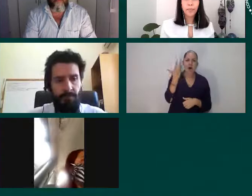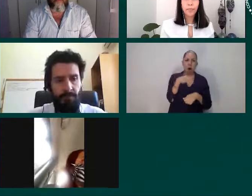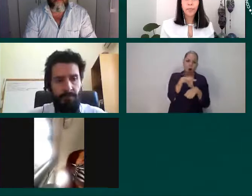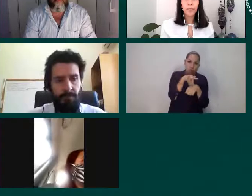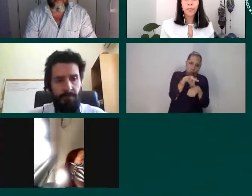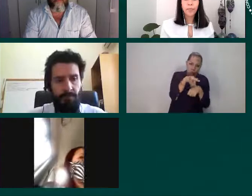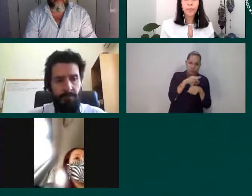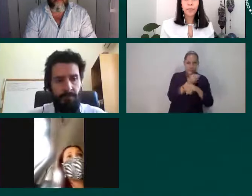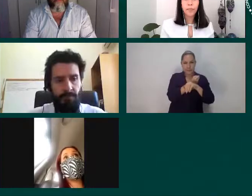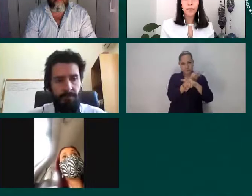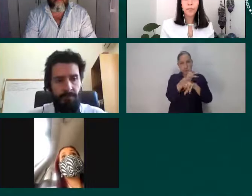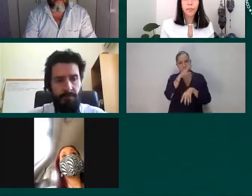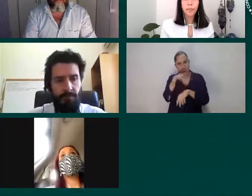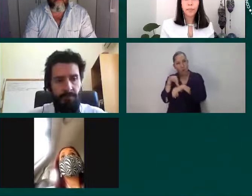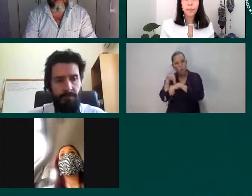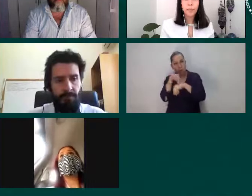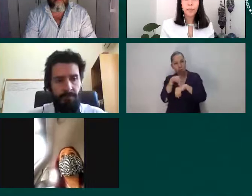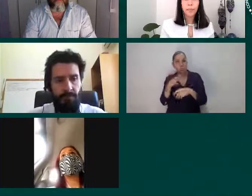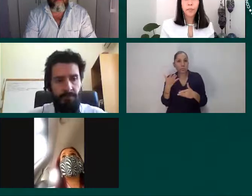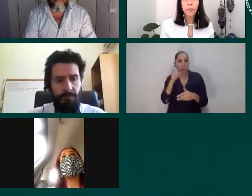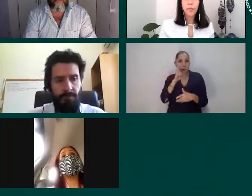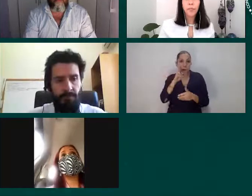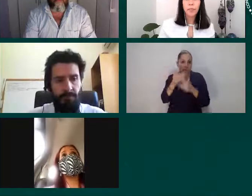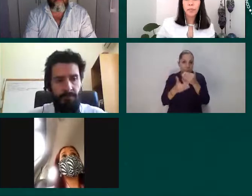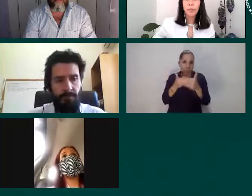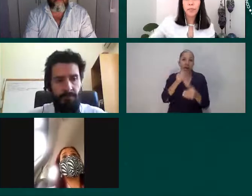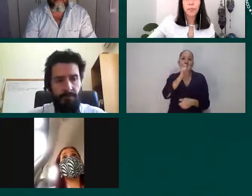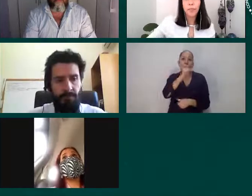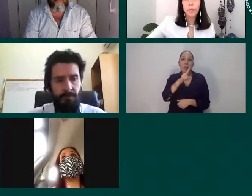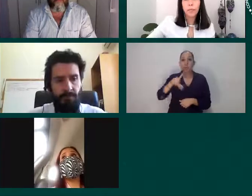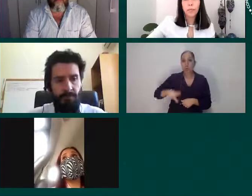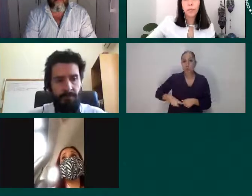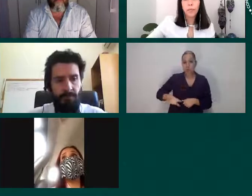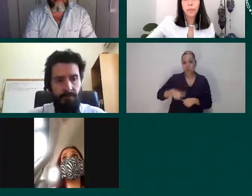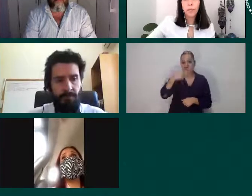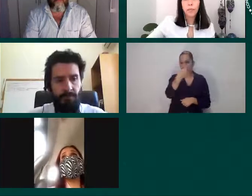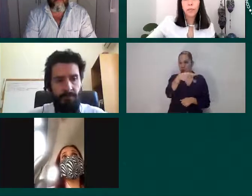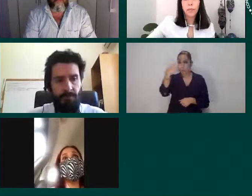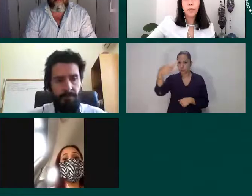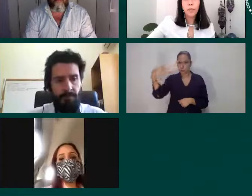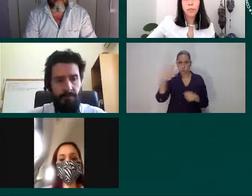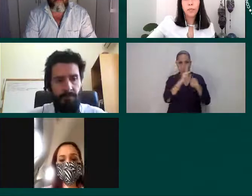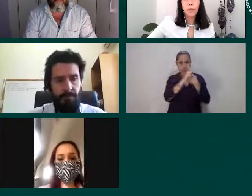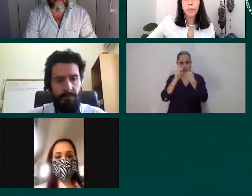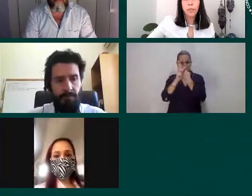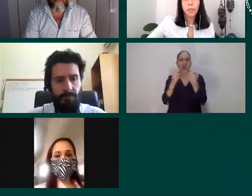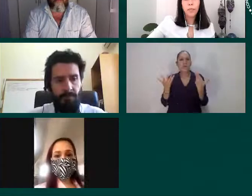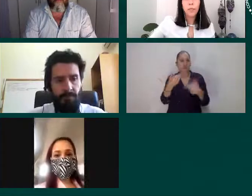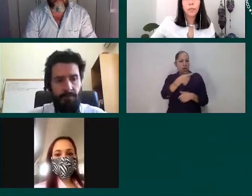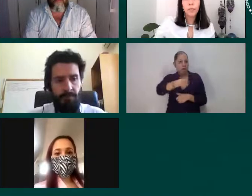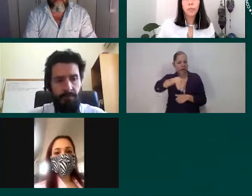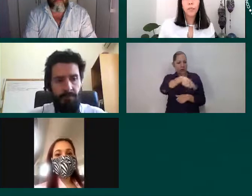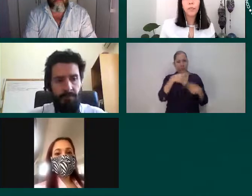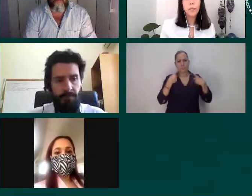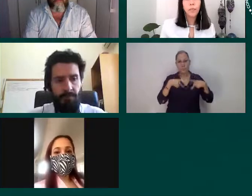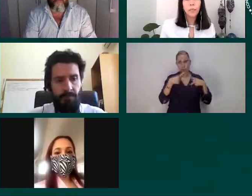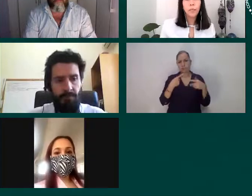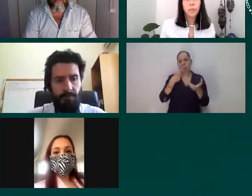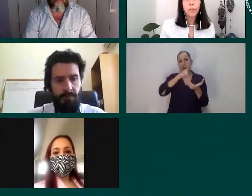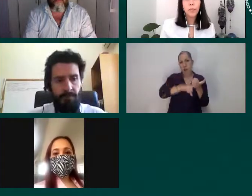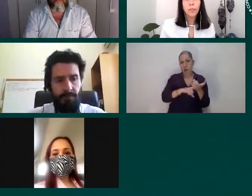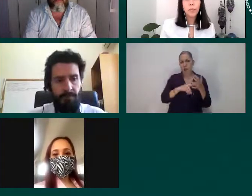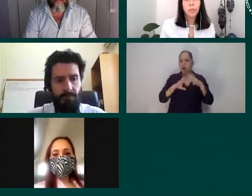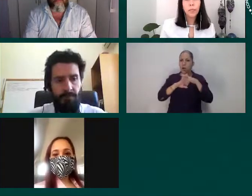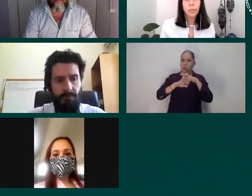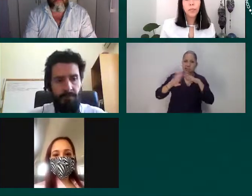locales, pero también personas en situación de movilidad humana que se encuentran en programas de integración en la Ciudad de México. Iniciativa privada que